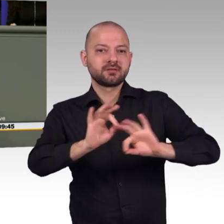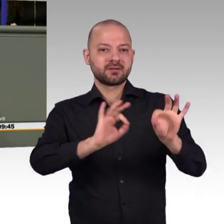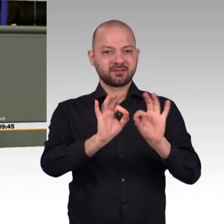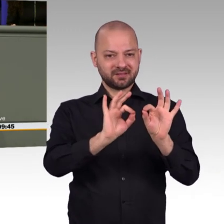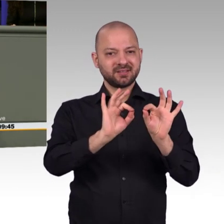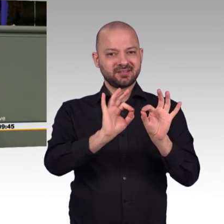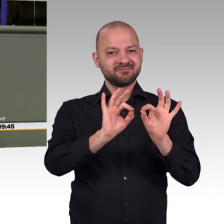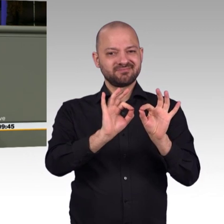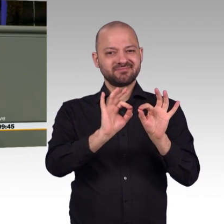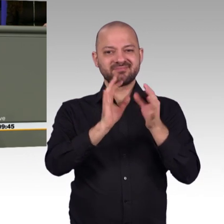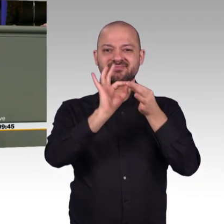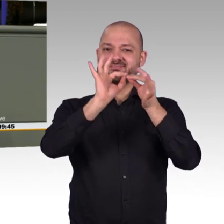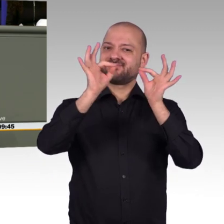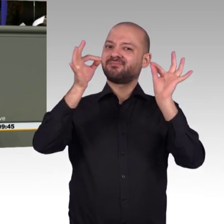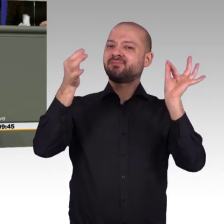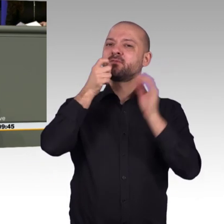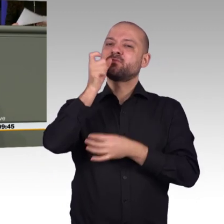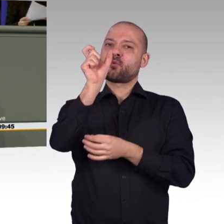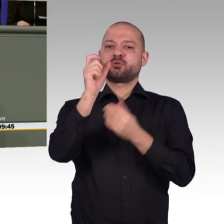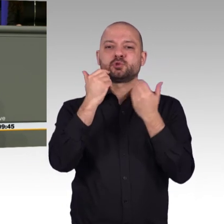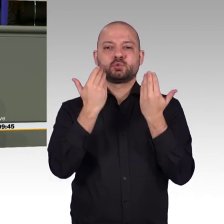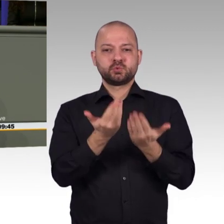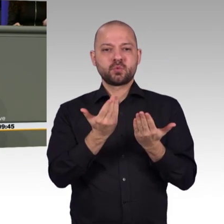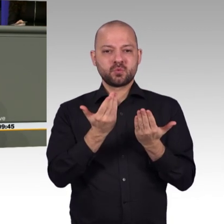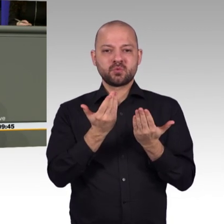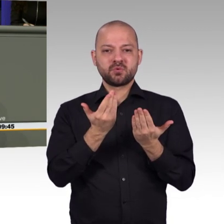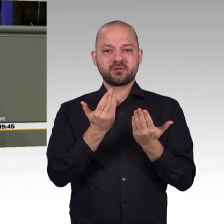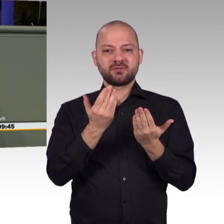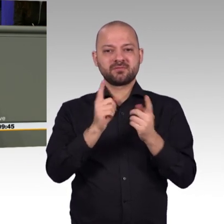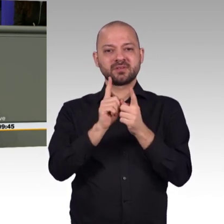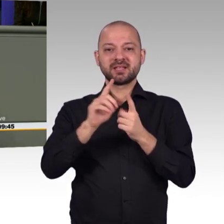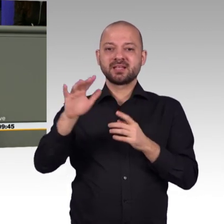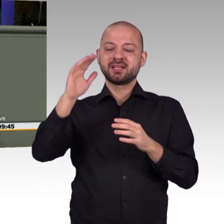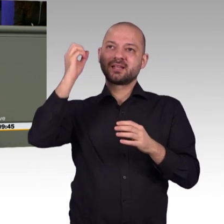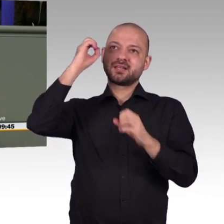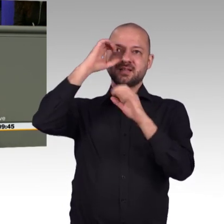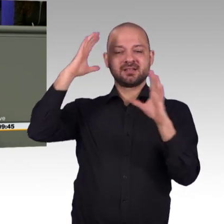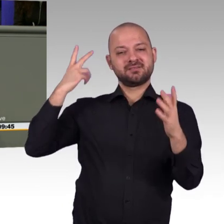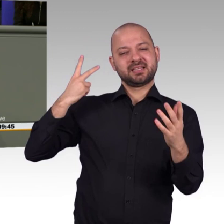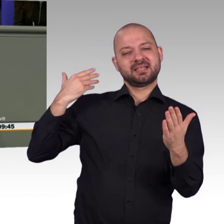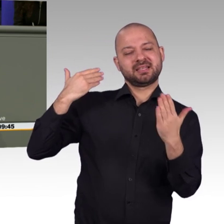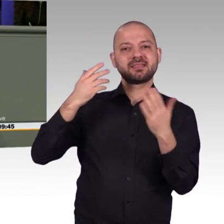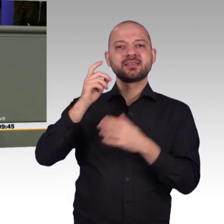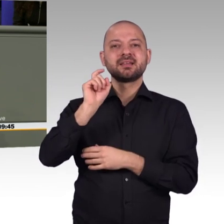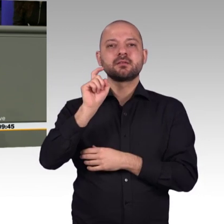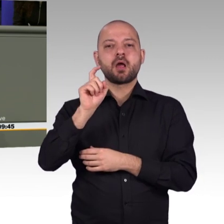Ministerien. In der realen Welt, meine Damen und Herren, würde jeder Vorstandschef die Flucht ergreifen müssen, alleine, wenn er die